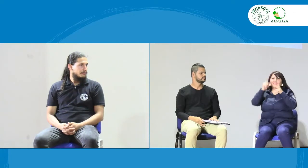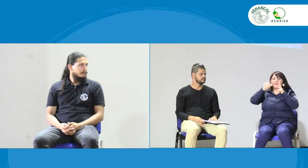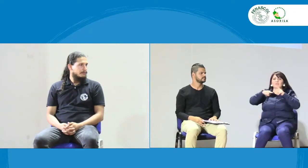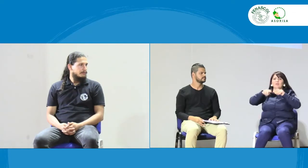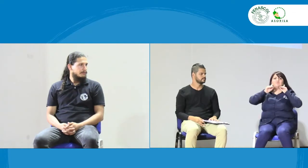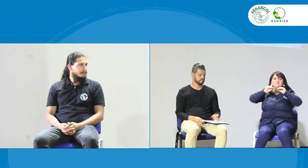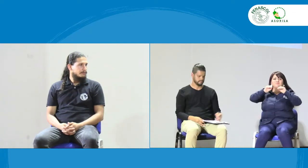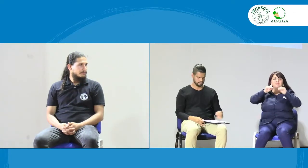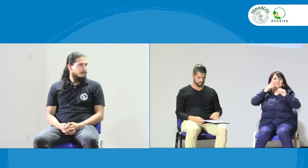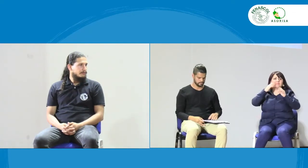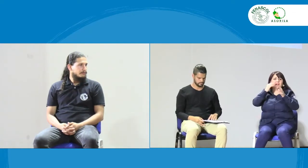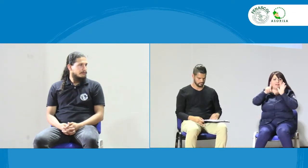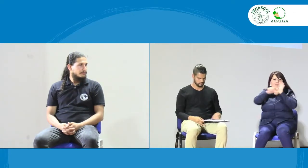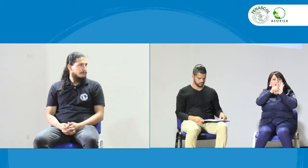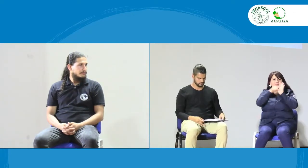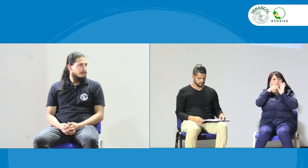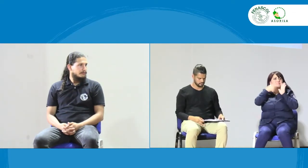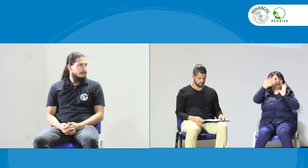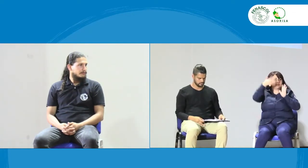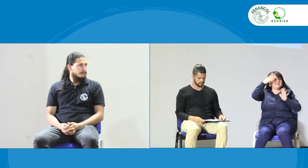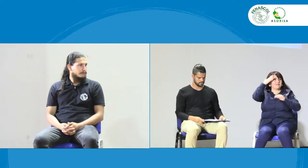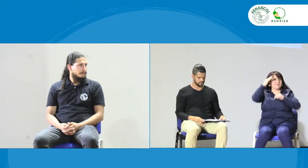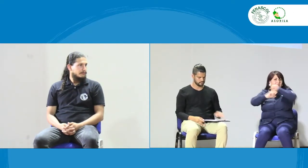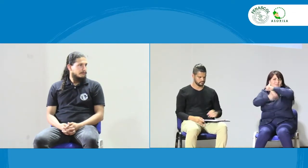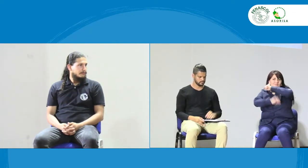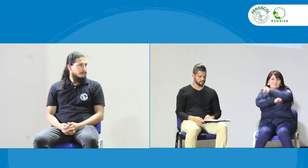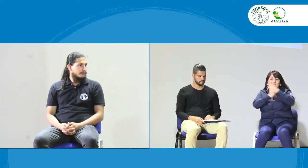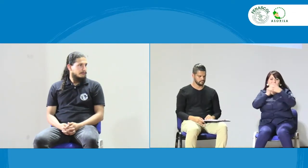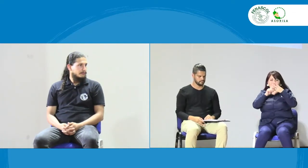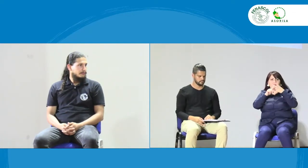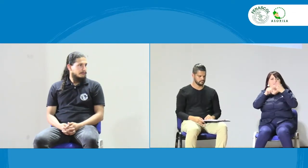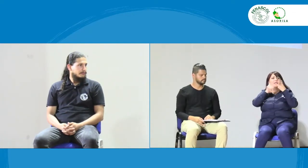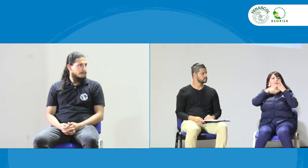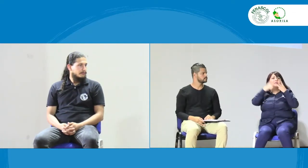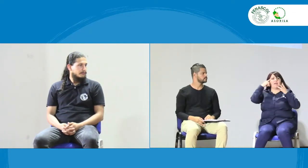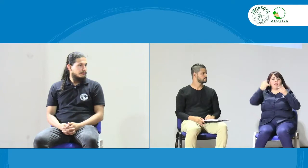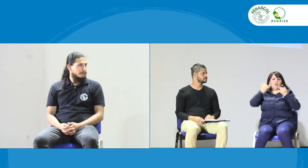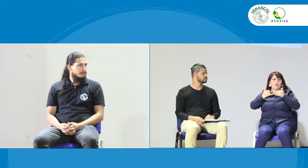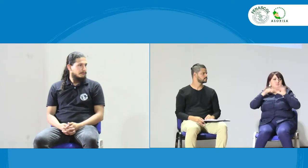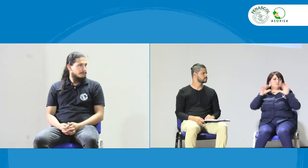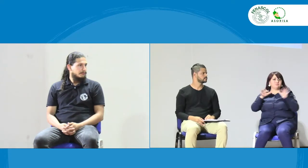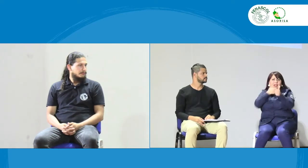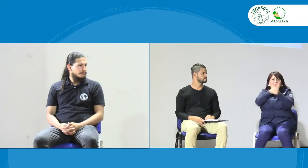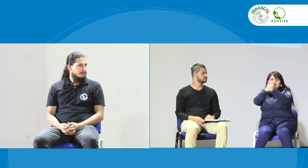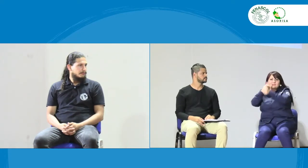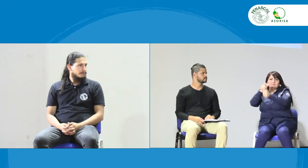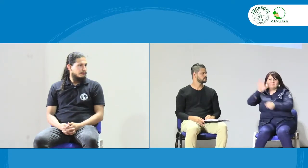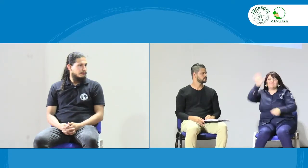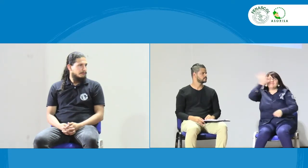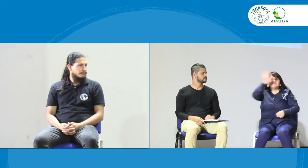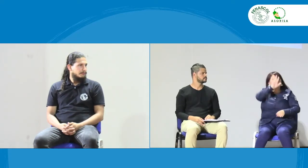compromiso grande de planear, organizar, formar en leyes, porque sabemos que nos hacen falta